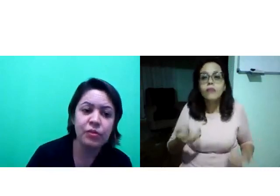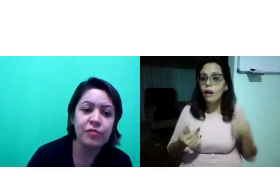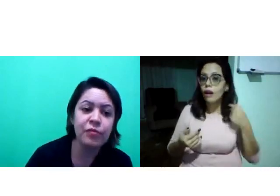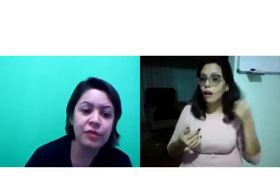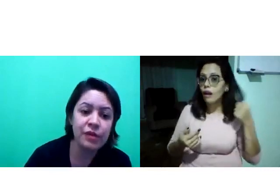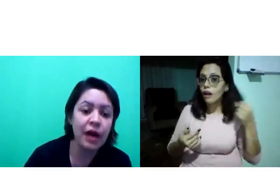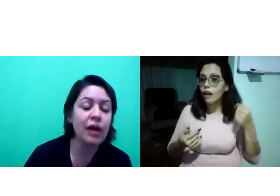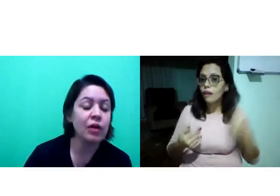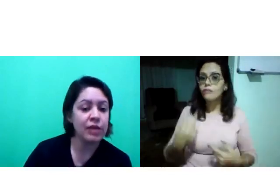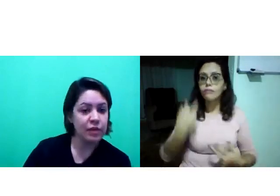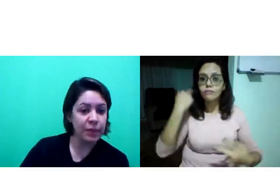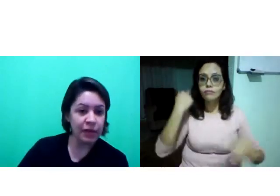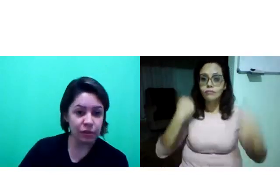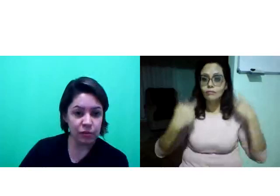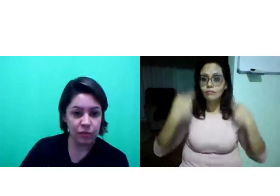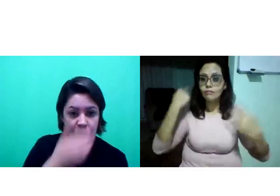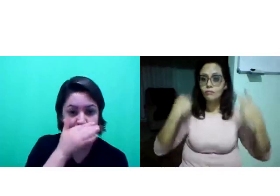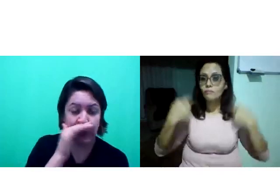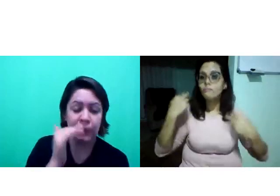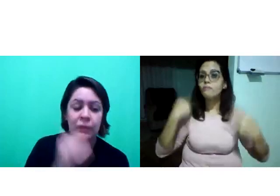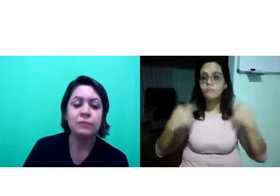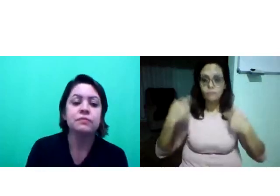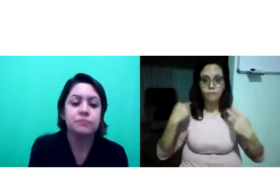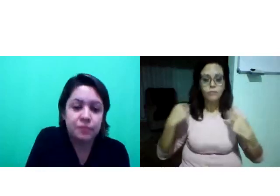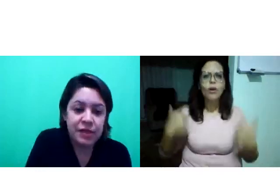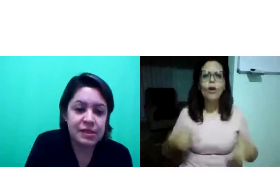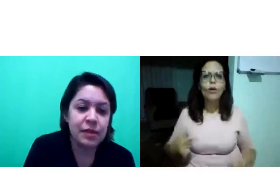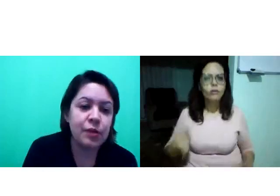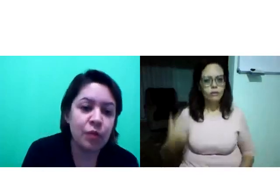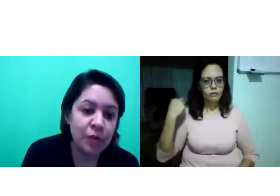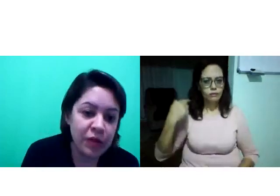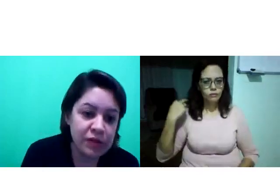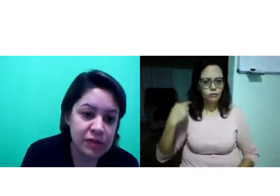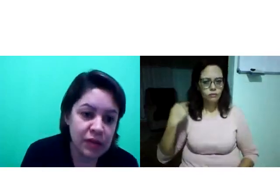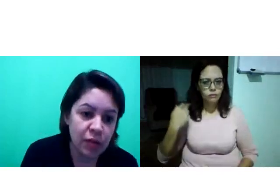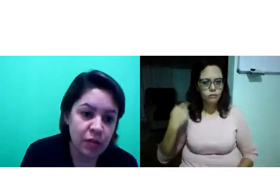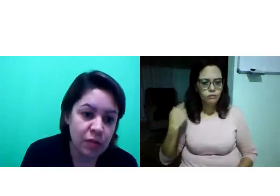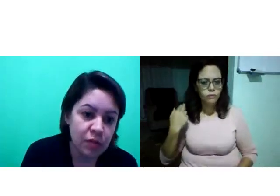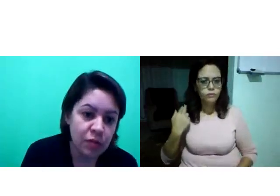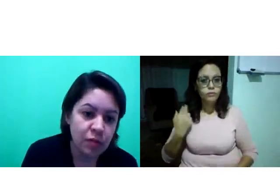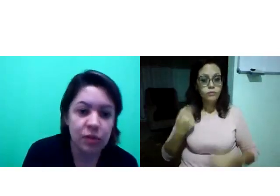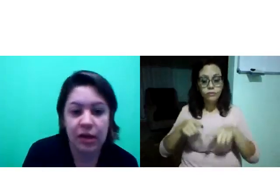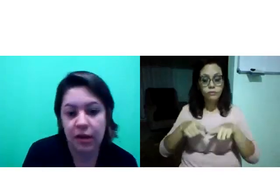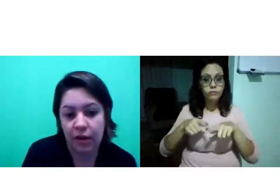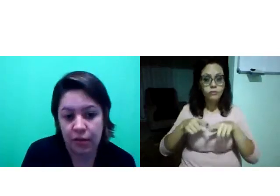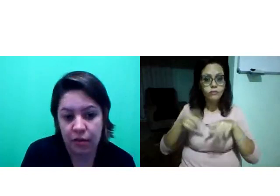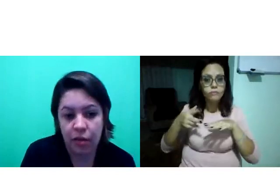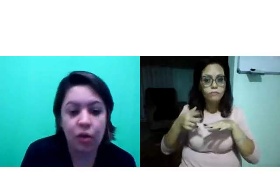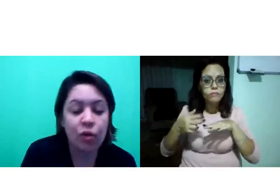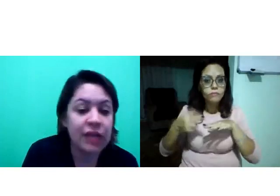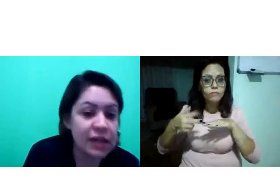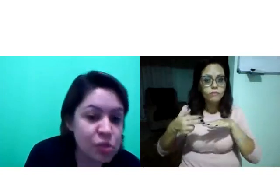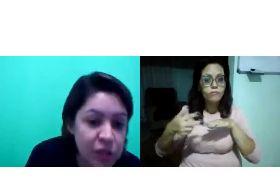O que? Ah, cortar o cabelo. Então, percebam como eu faço o sinal. Cortar.